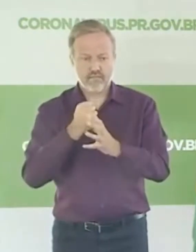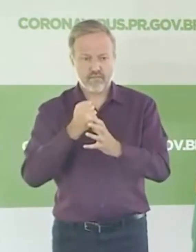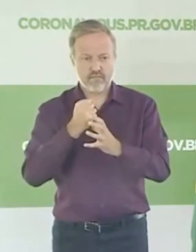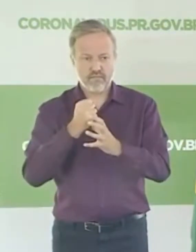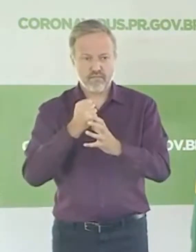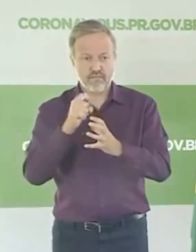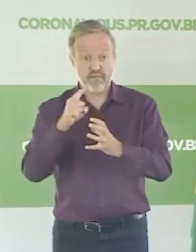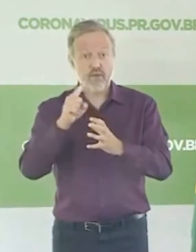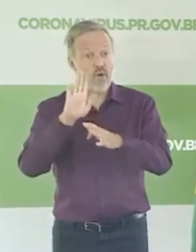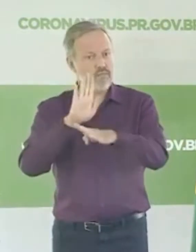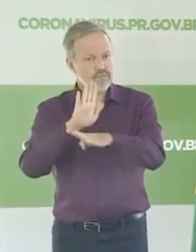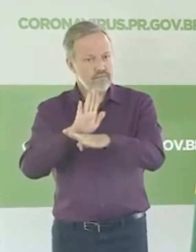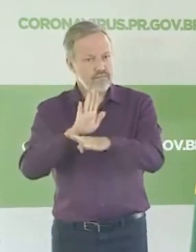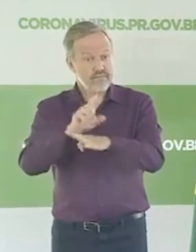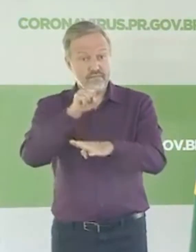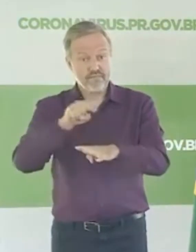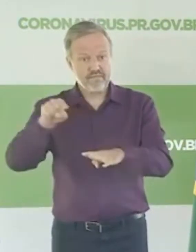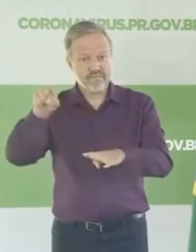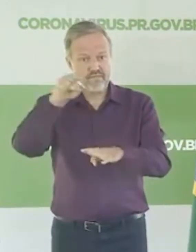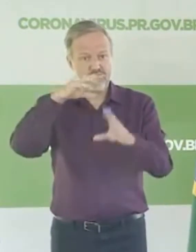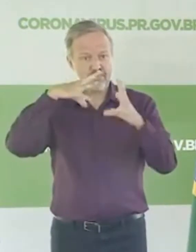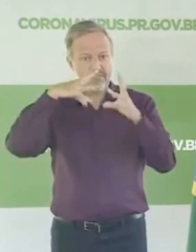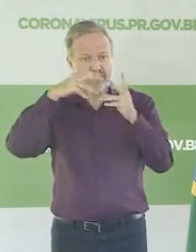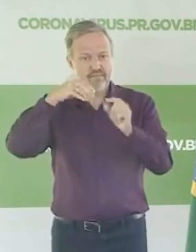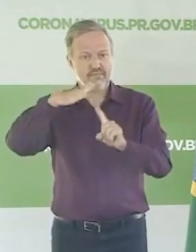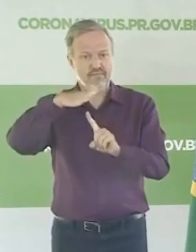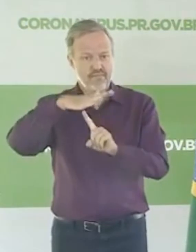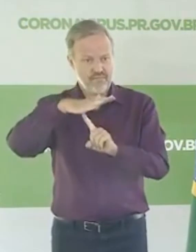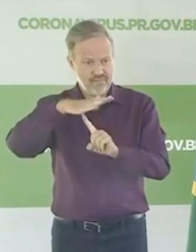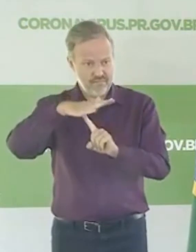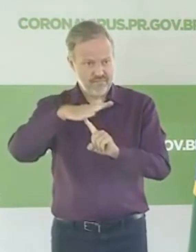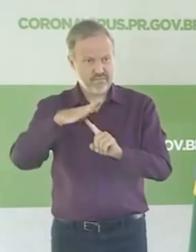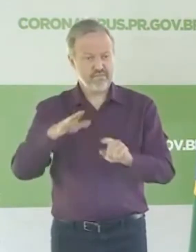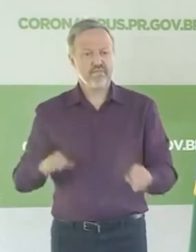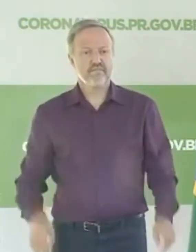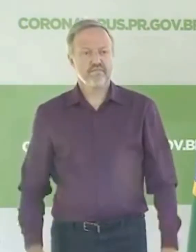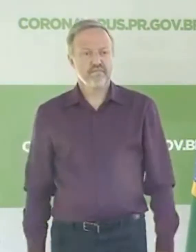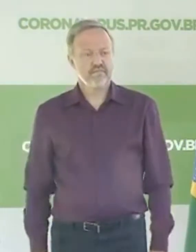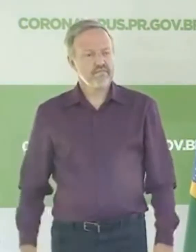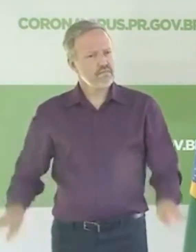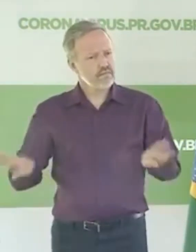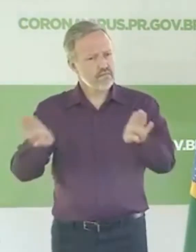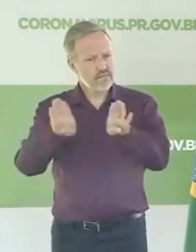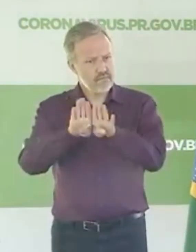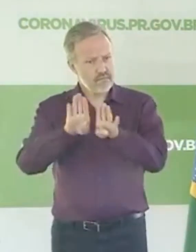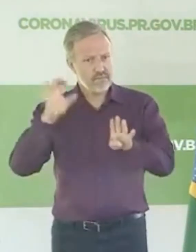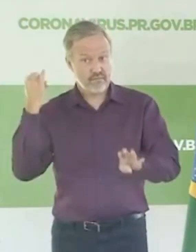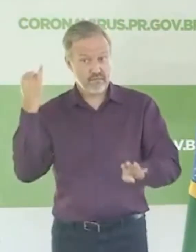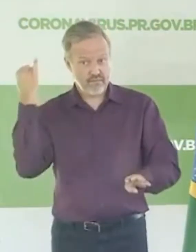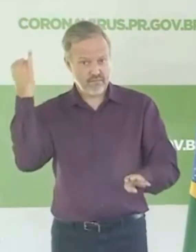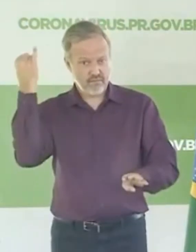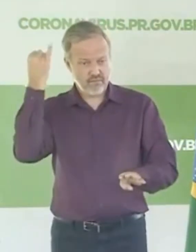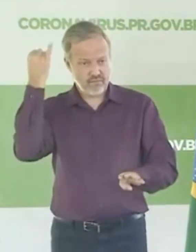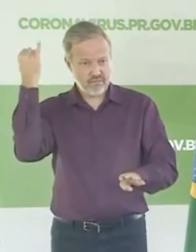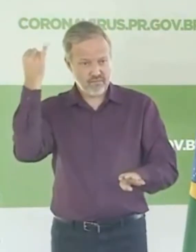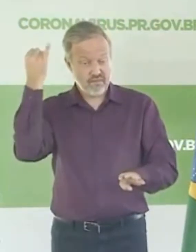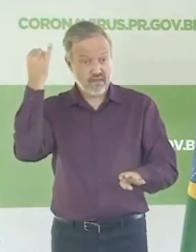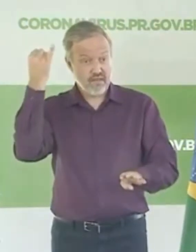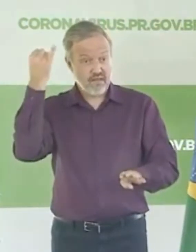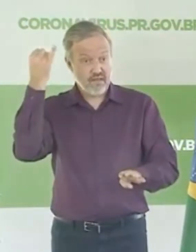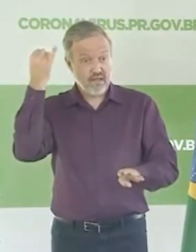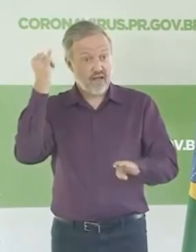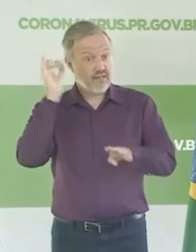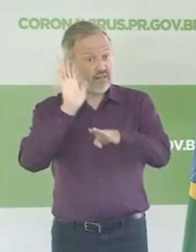graças ao seu apoio e a sua compreensão. Importante também registrar e recomendar a todos o que a imprensa já vem